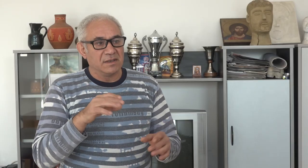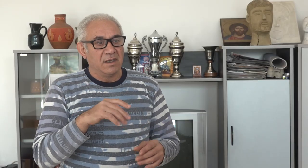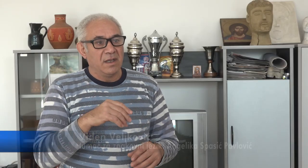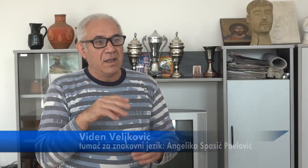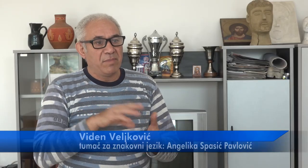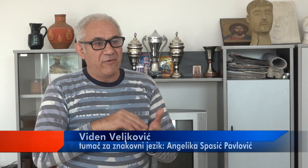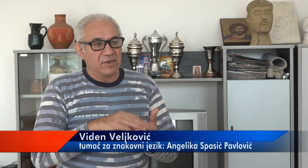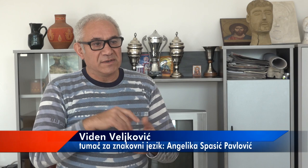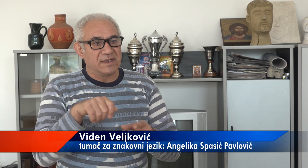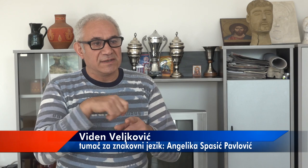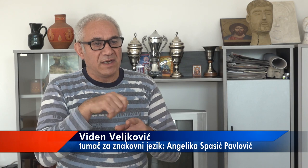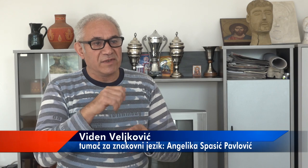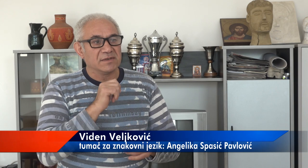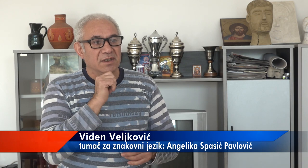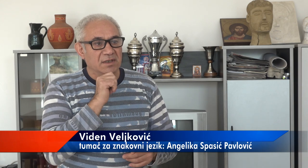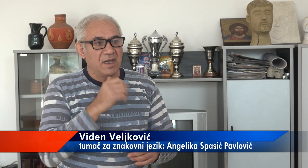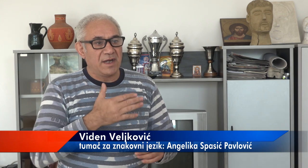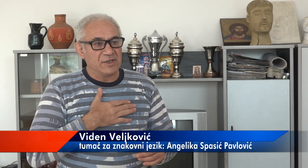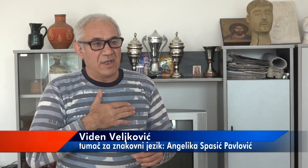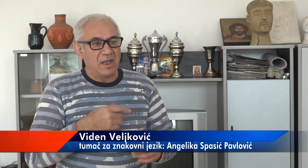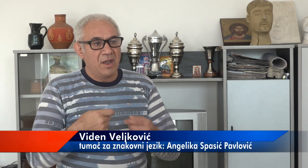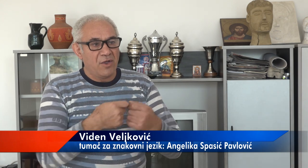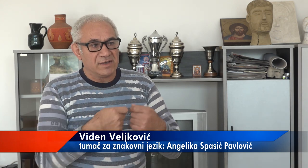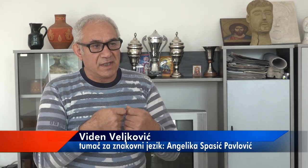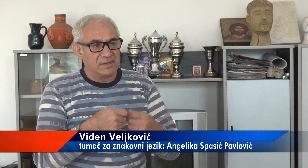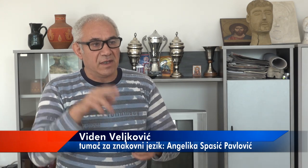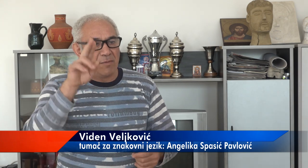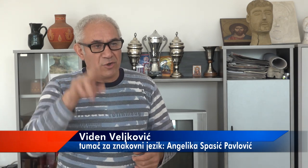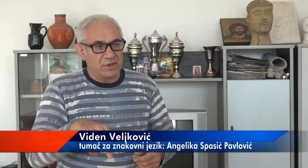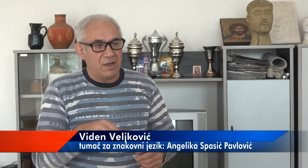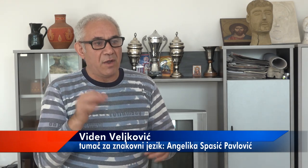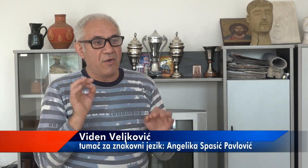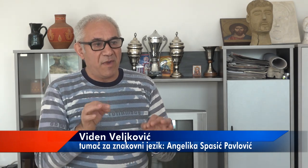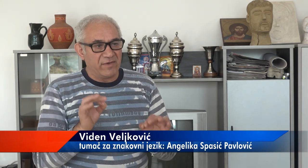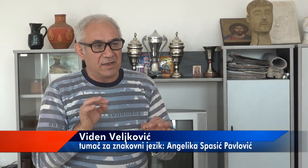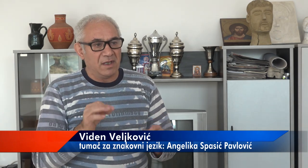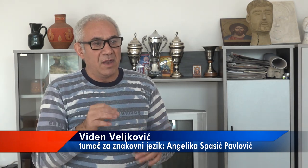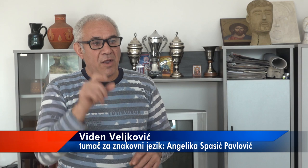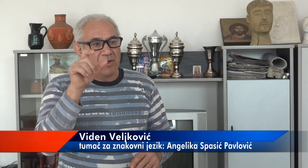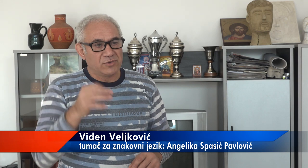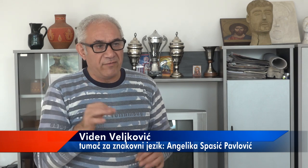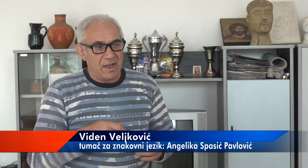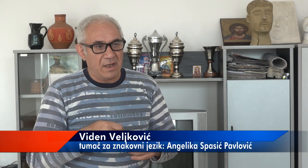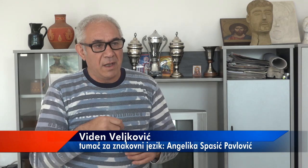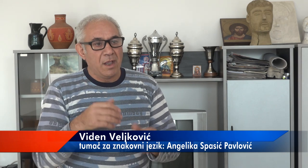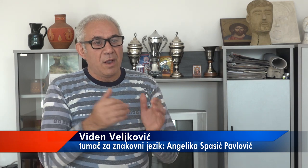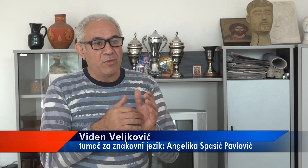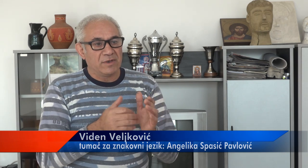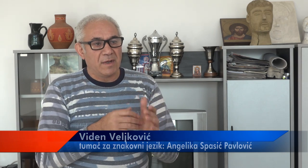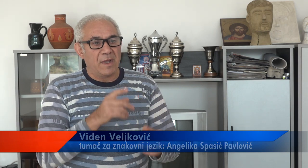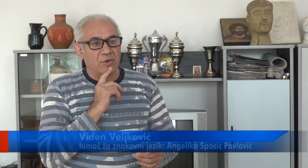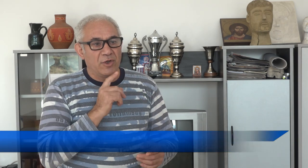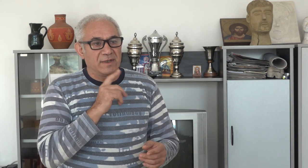iznačaja mi bez prevodilačkog servisa i naše organizacije ne možemo da